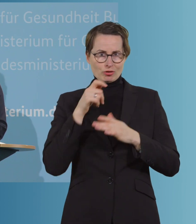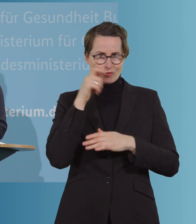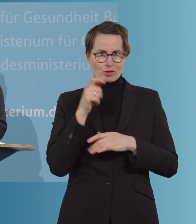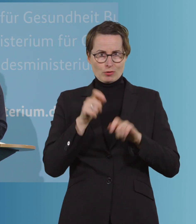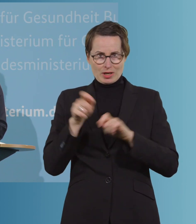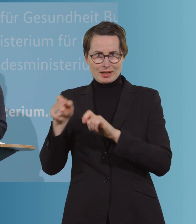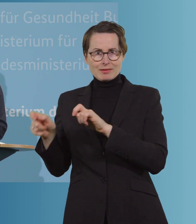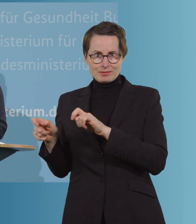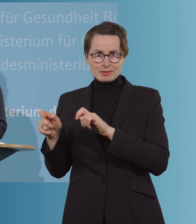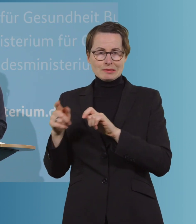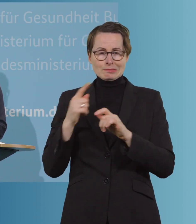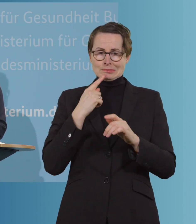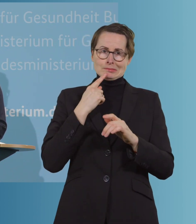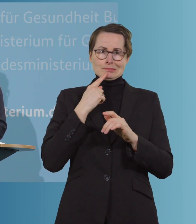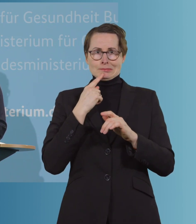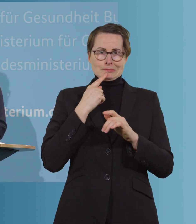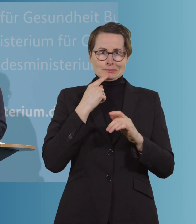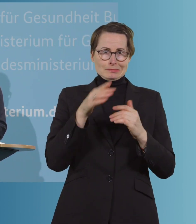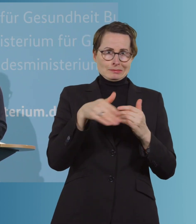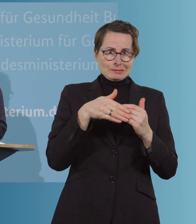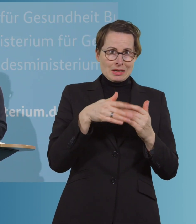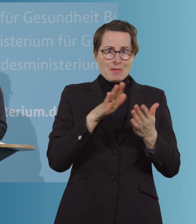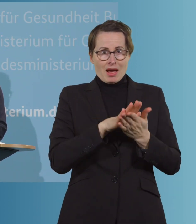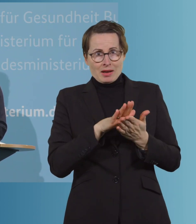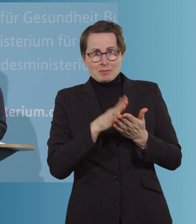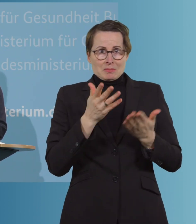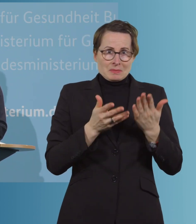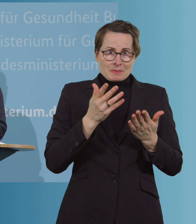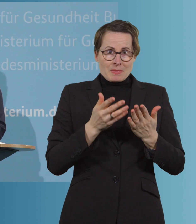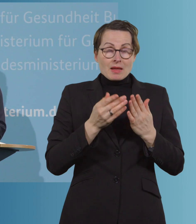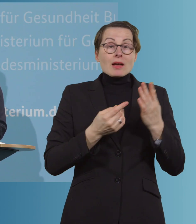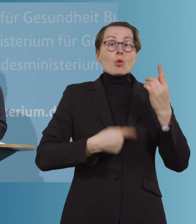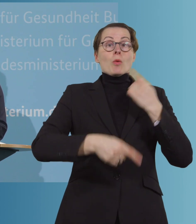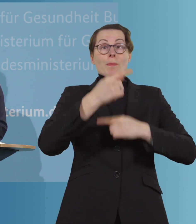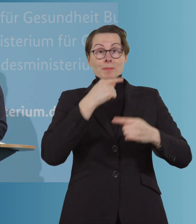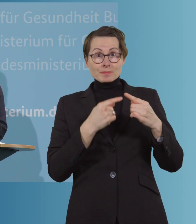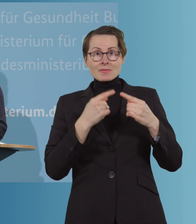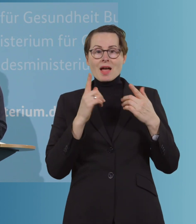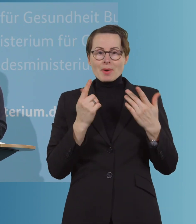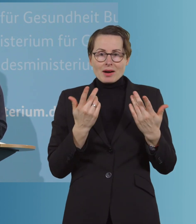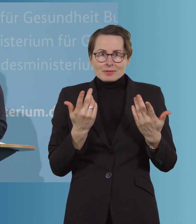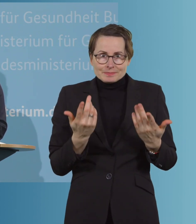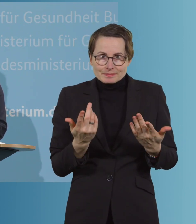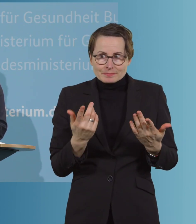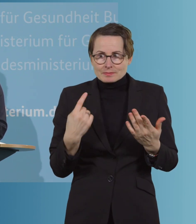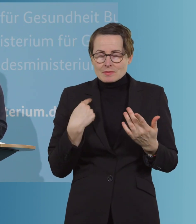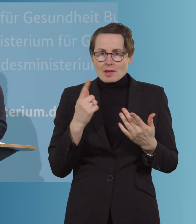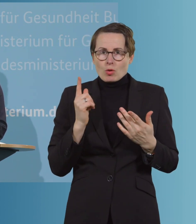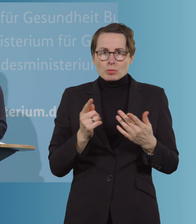dort eben zu Einschränkungen, Beschränkungen zu kommen. Und so ist es andersrum aller Mühen wert, zu schauen, wie es